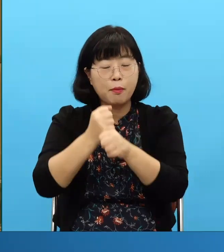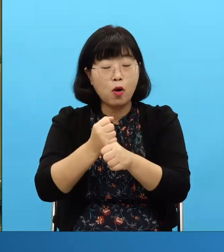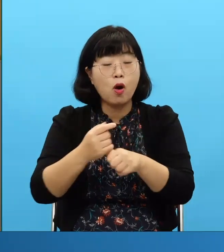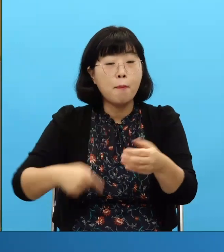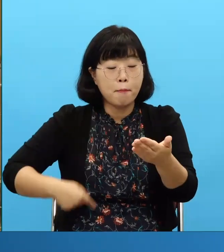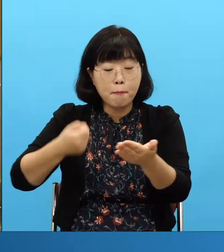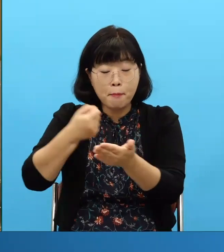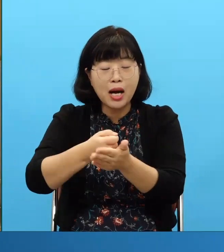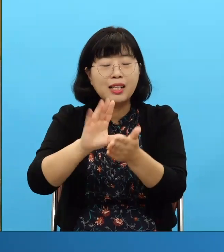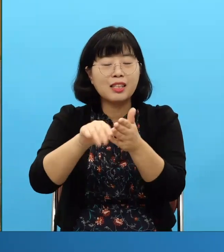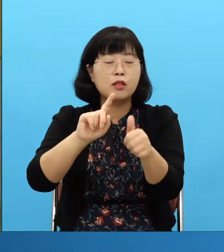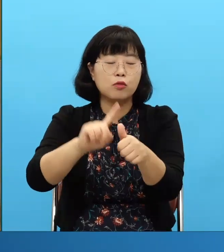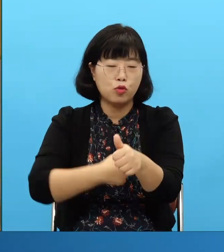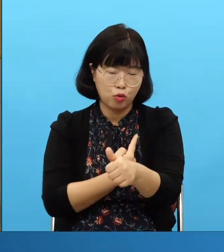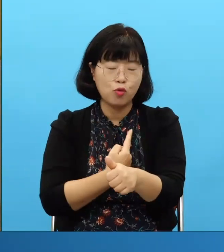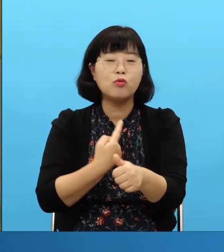Deben de aprenderlo obligatoriamente